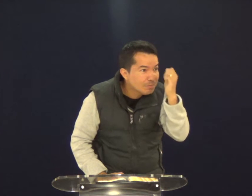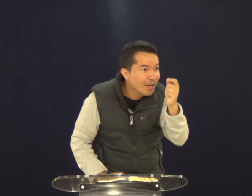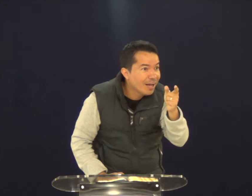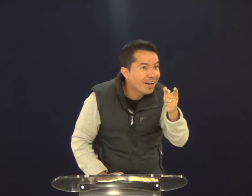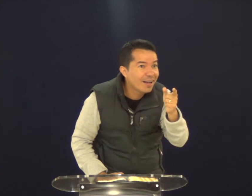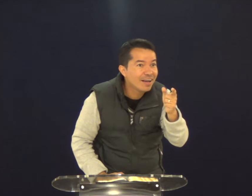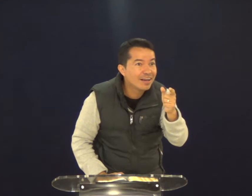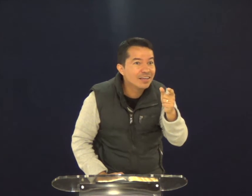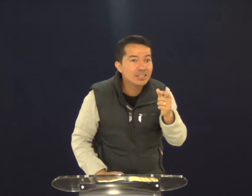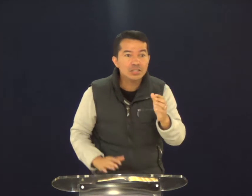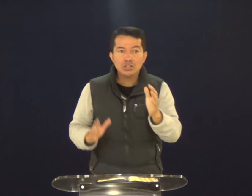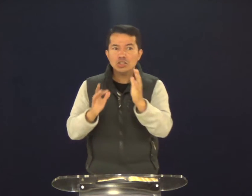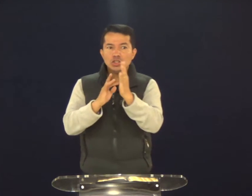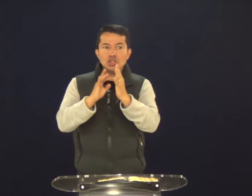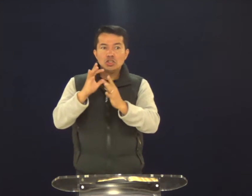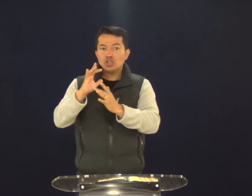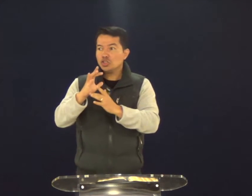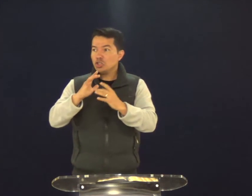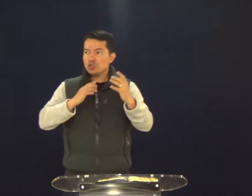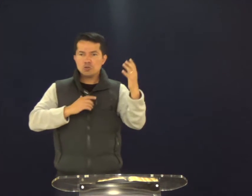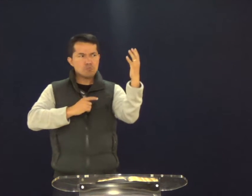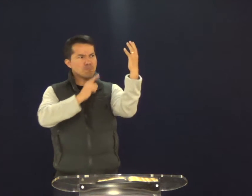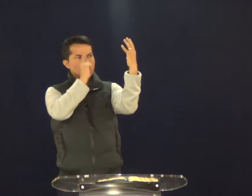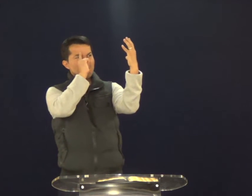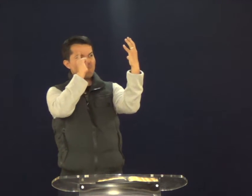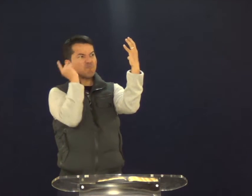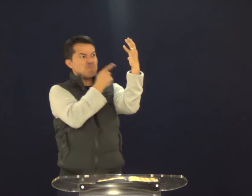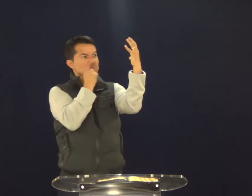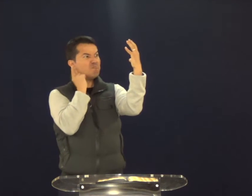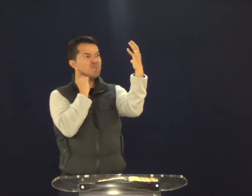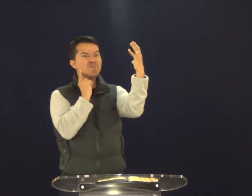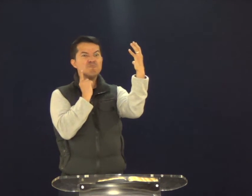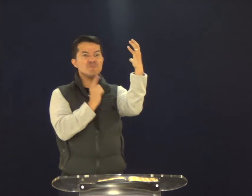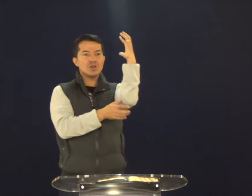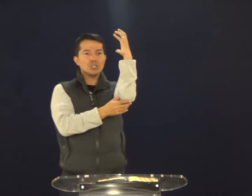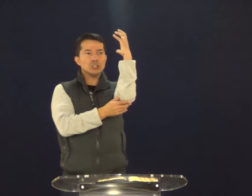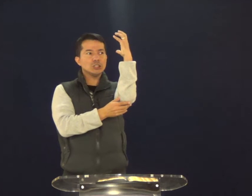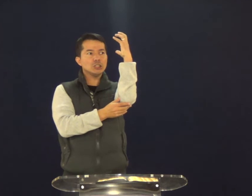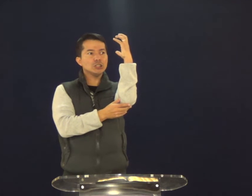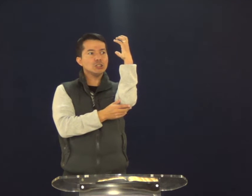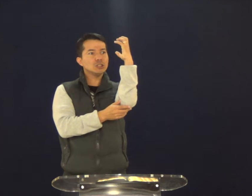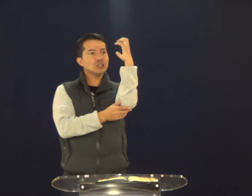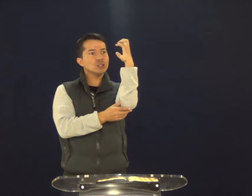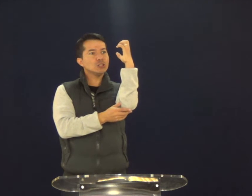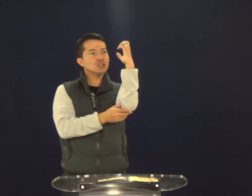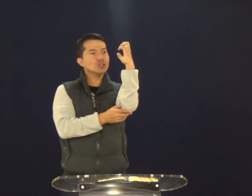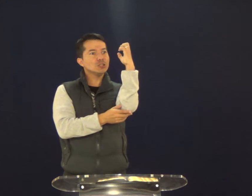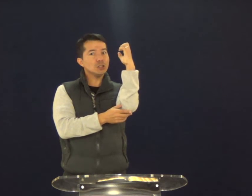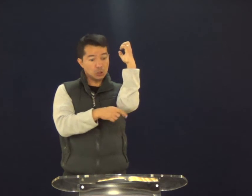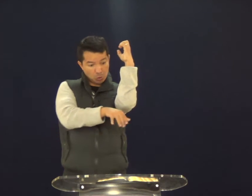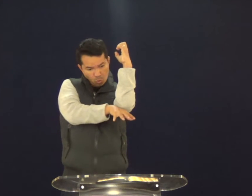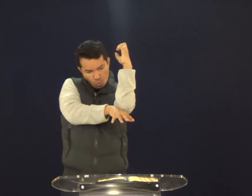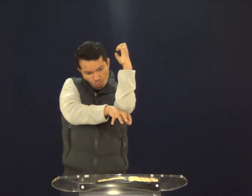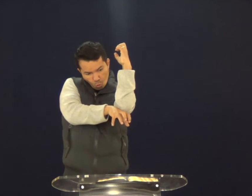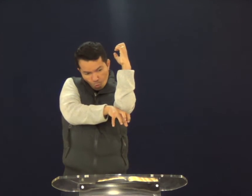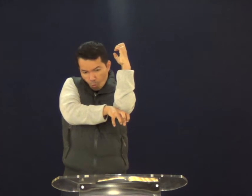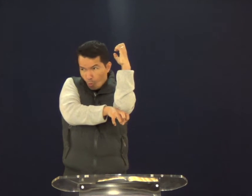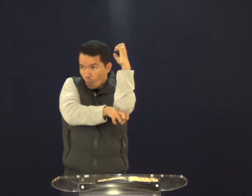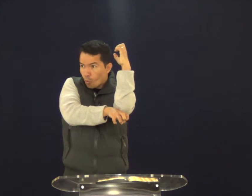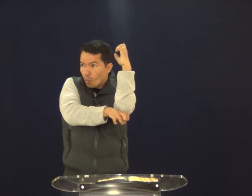Sim? Você sabia dessa história? Jesus, ele fala contra aquela árvore. E aquela árvore seca.